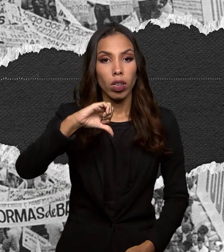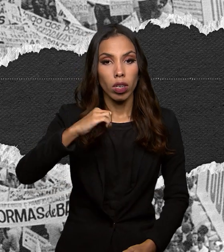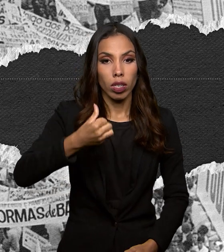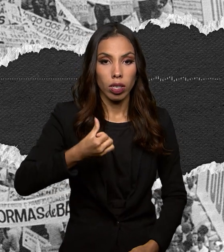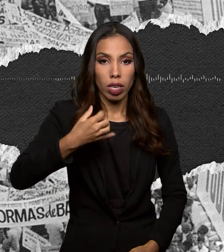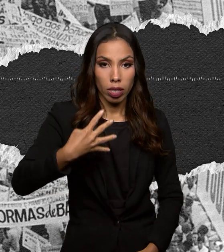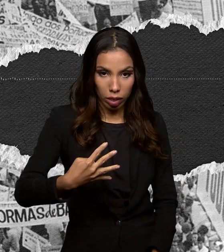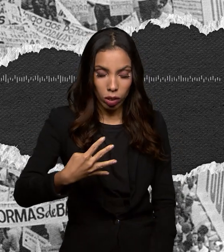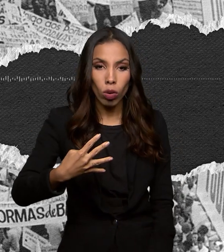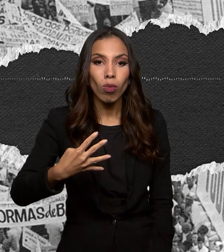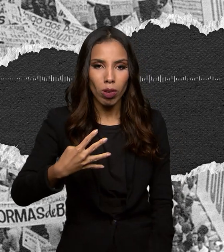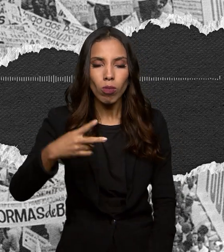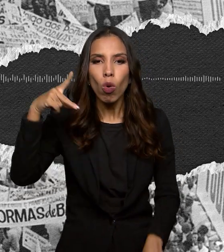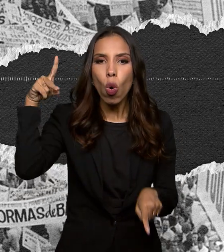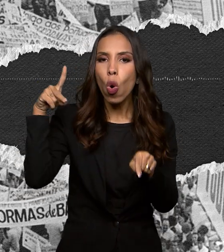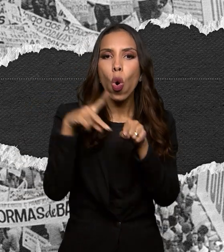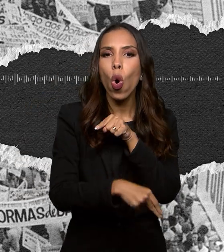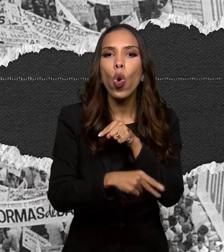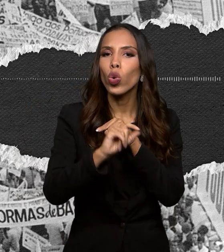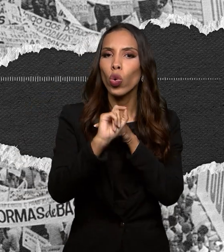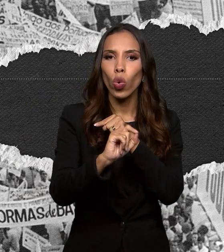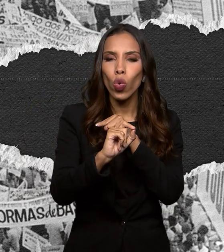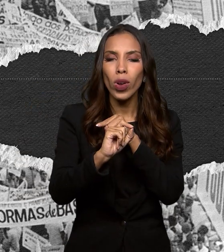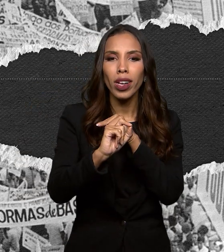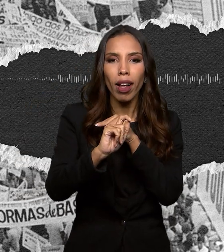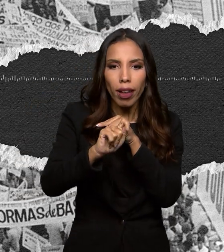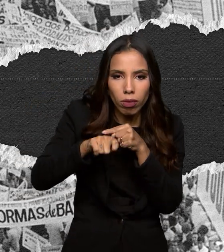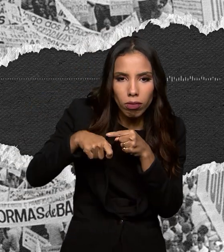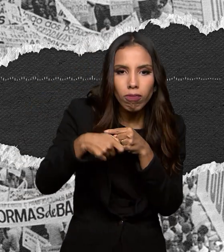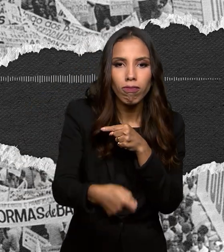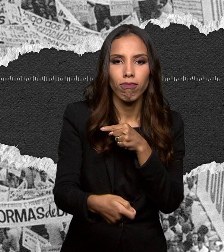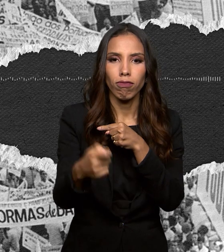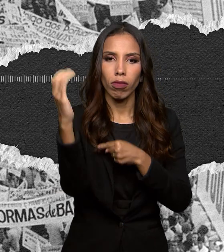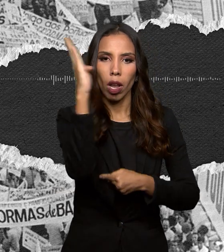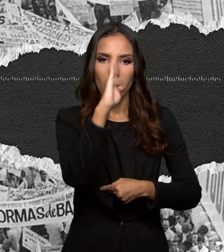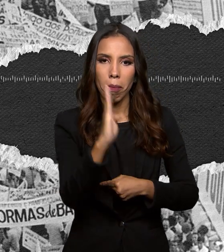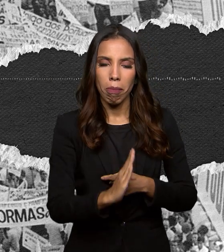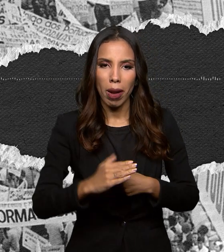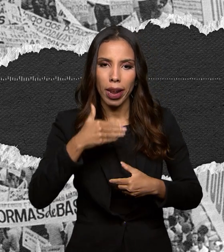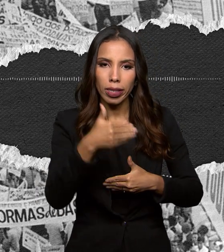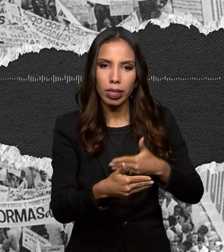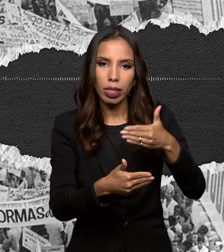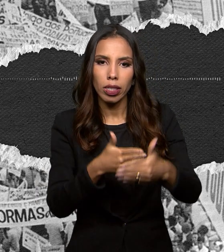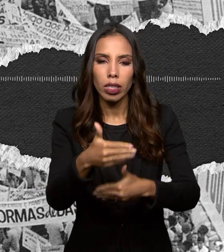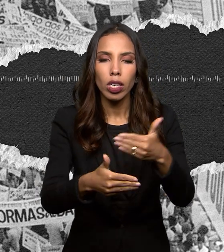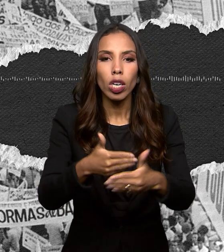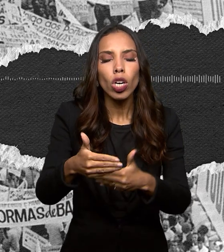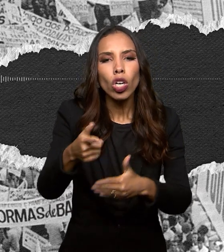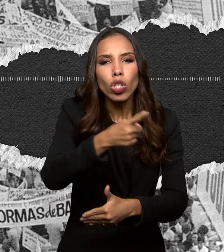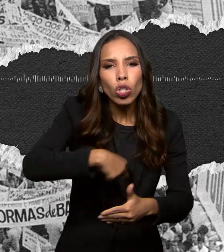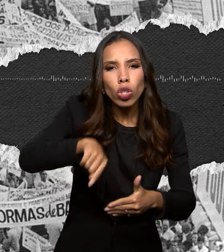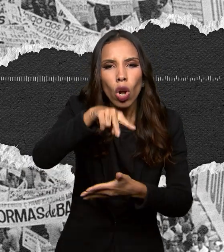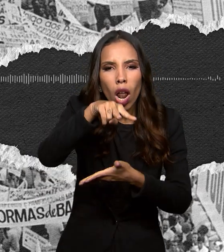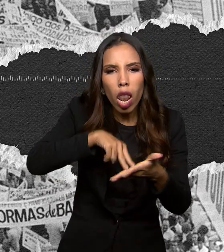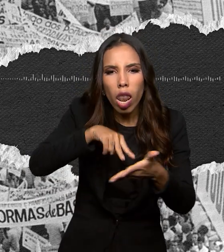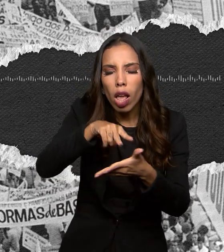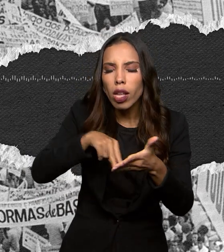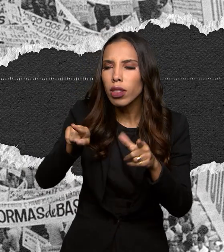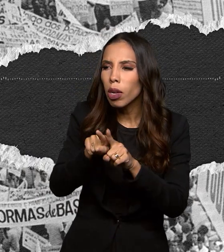1964 interrompeu um processo de país. Desde que começamos a ler e entrevistar as pessoas sobre os 60 anos do